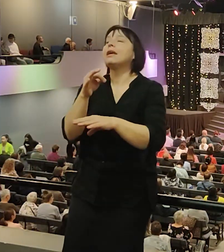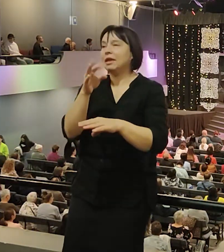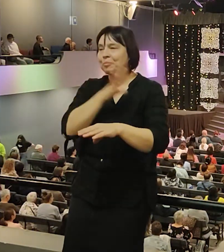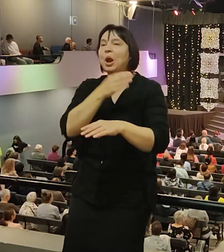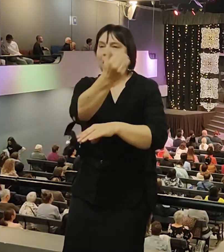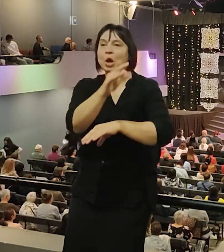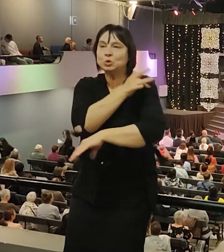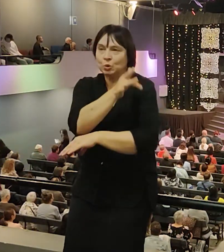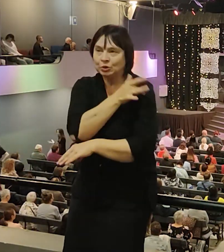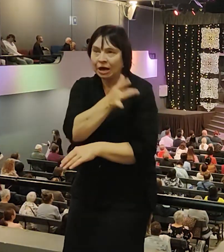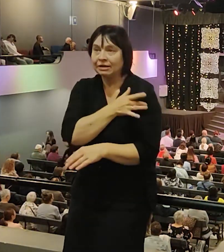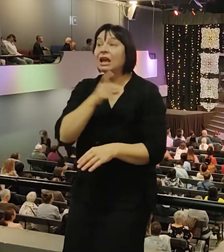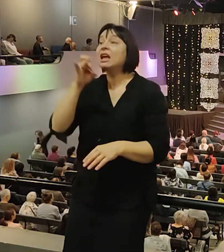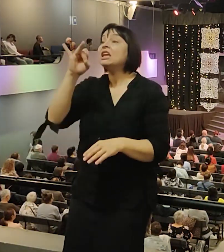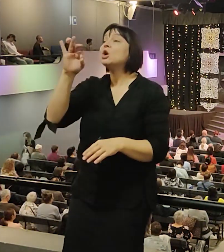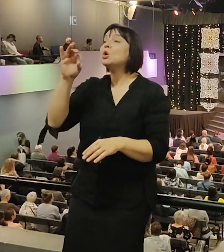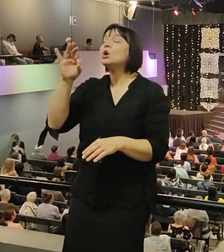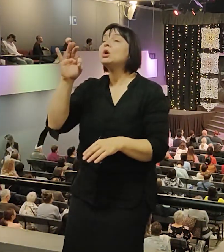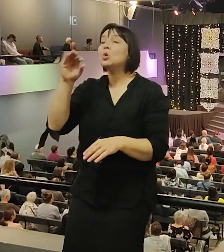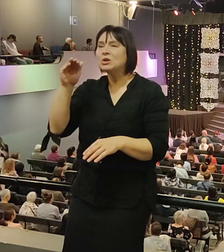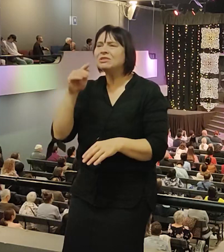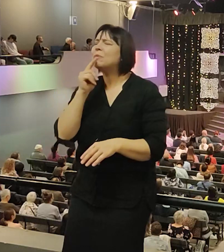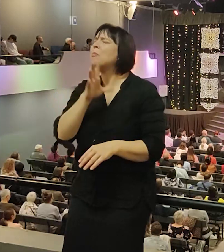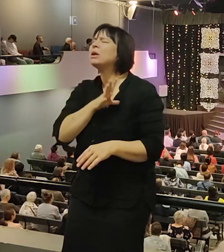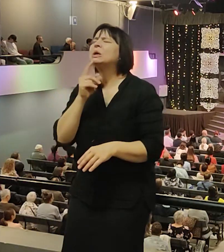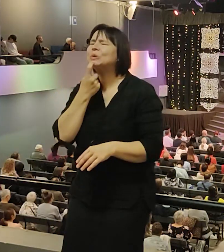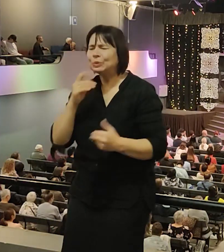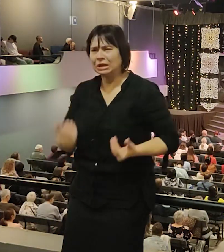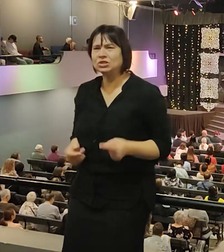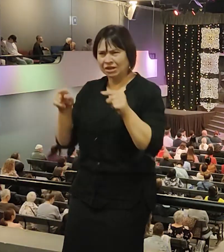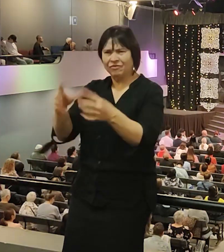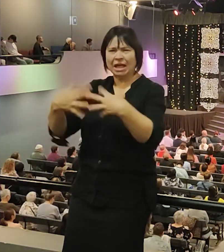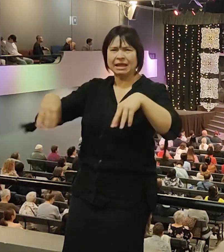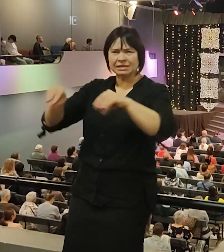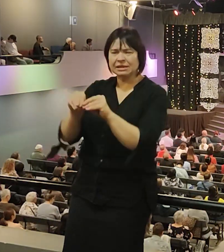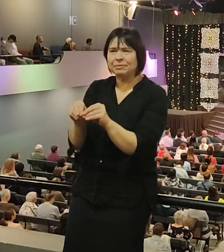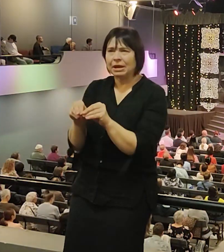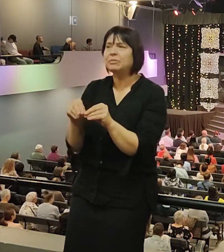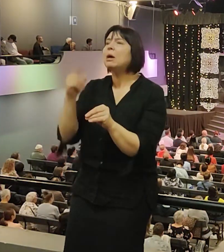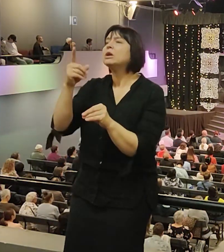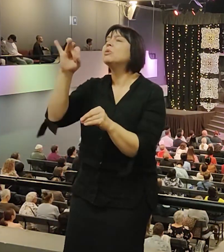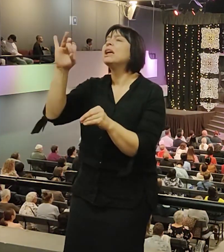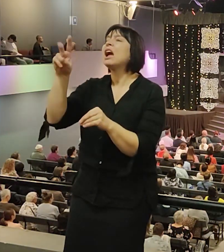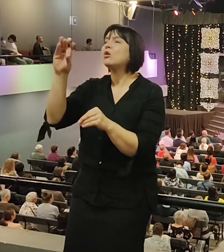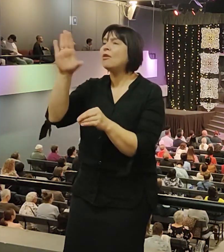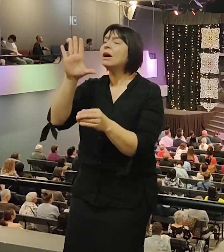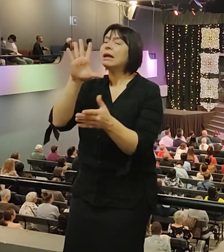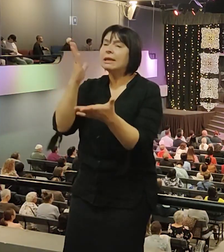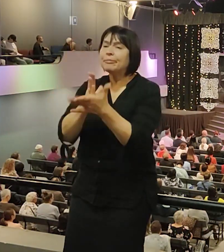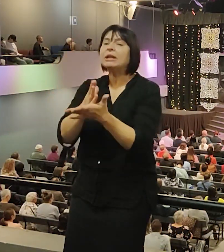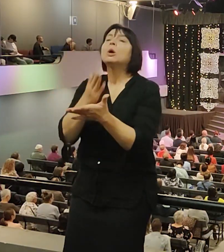Иосифу было нелегко жить в этой семье. Поскольку у Иакова была любимая жена,